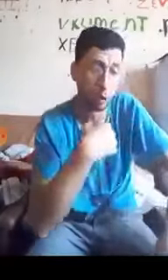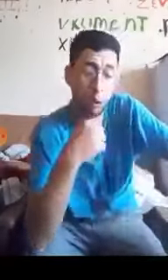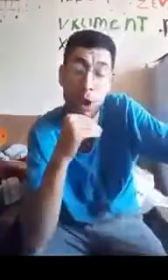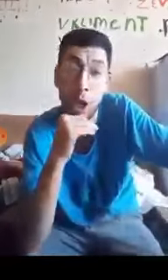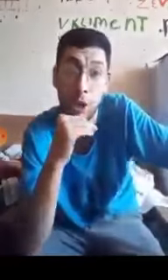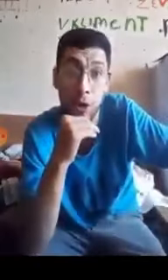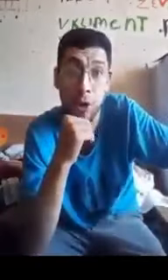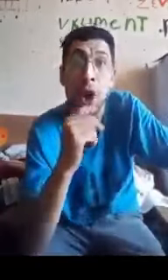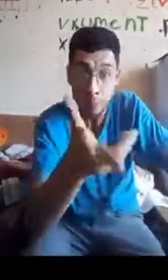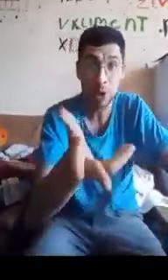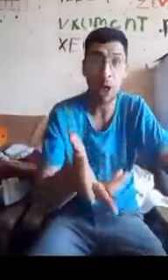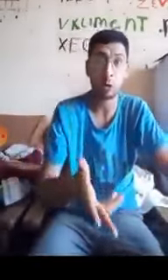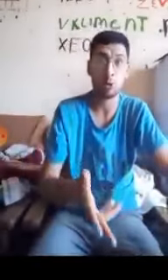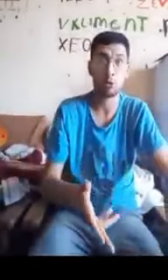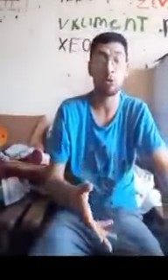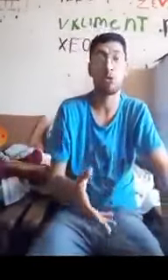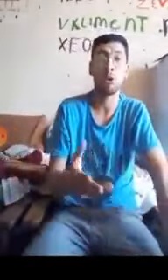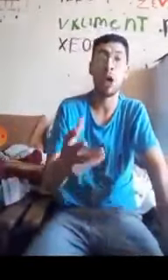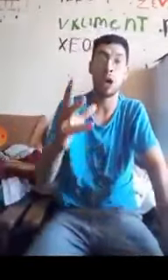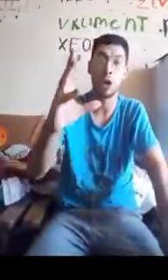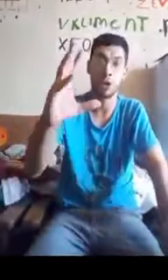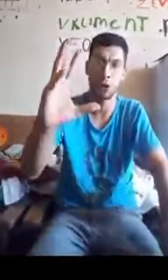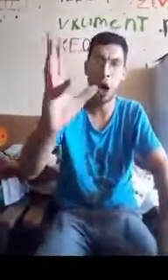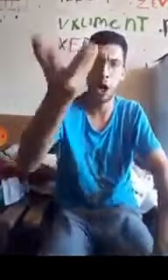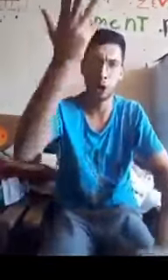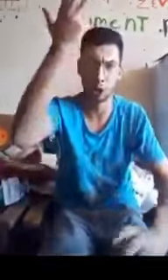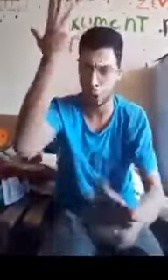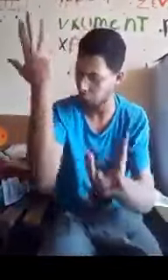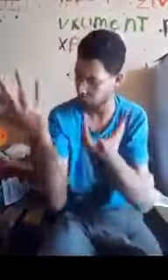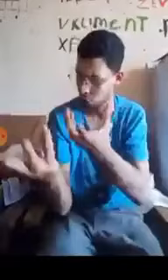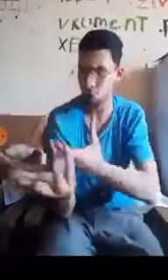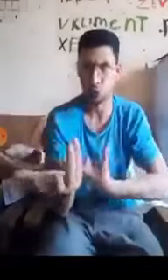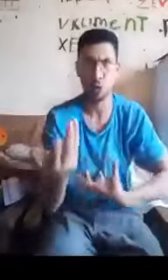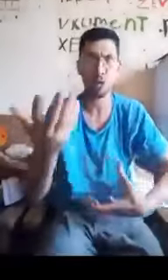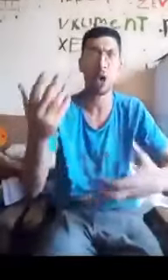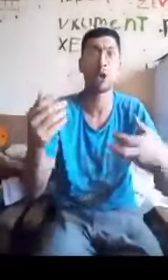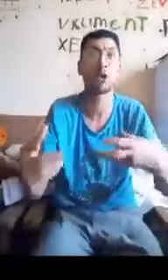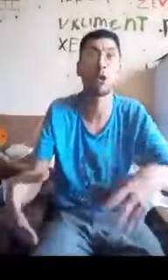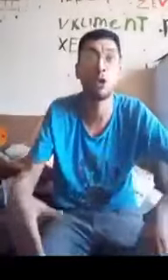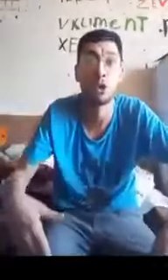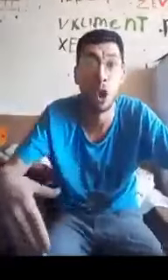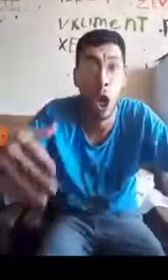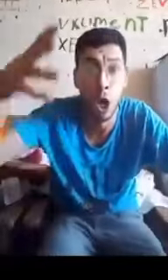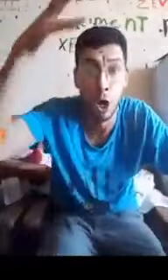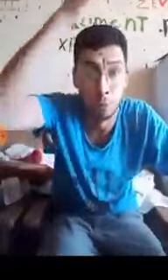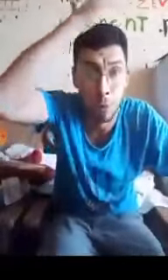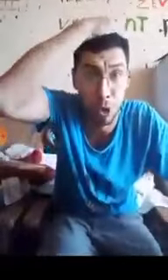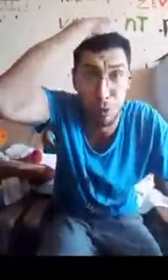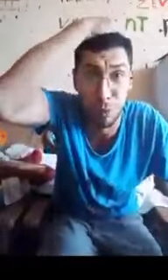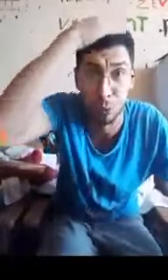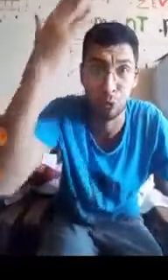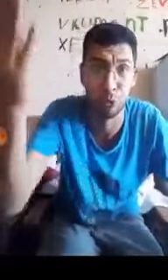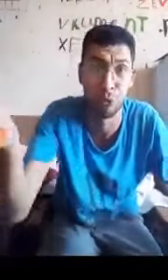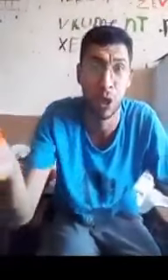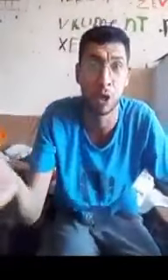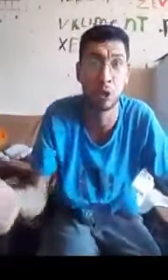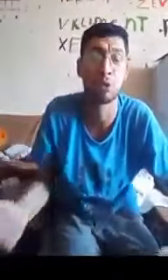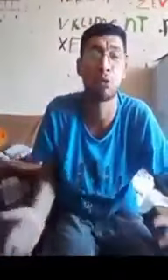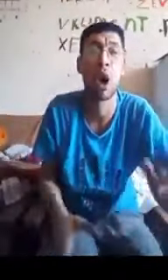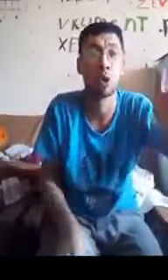düzəldir, misalı üçün dinə heyran, qanımız türk qanıdır can, başım üstündədir quran,